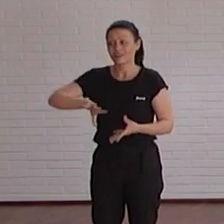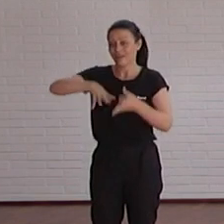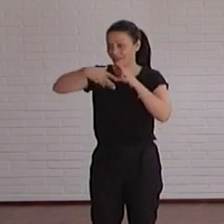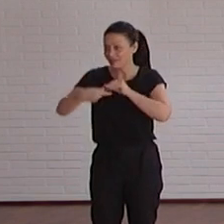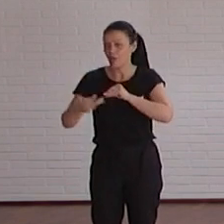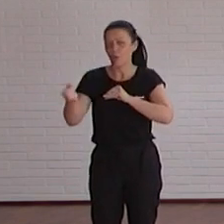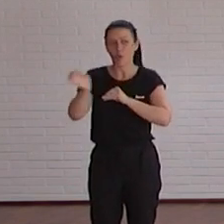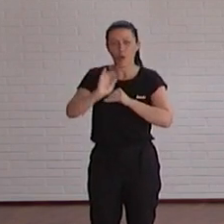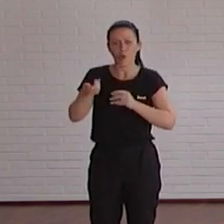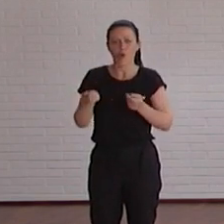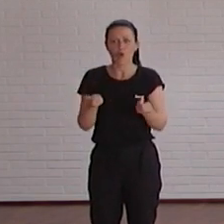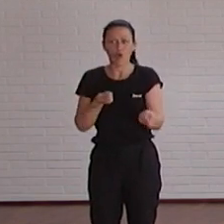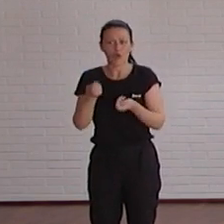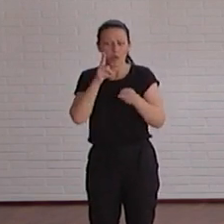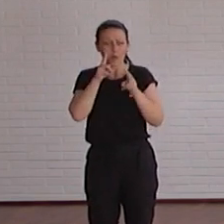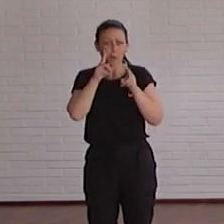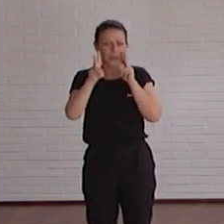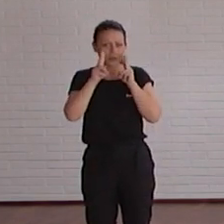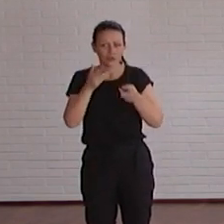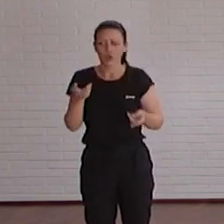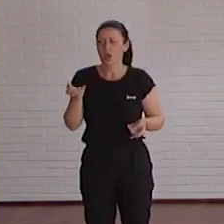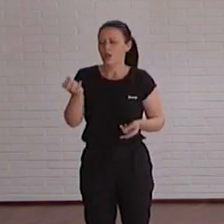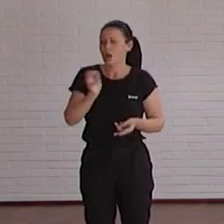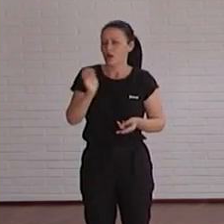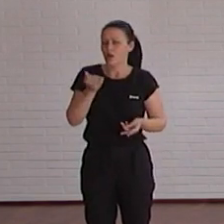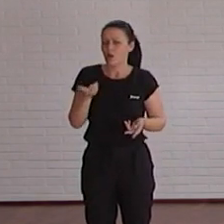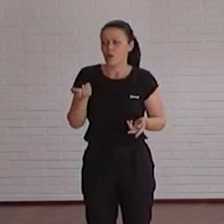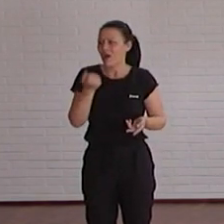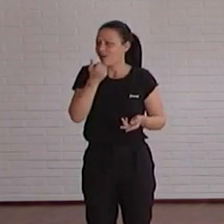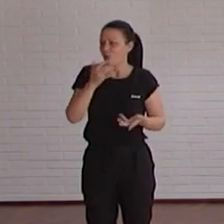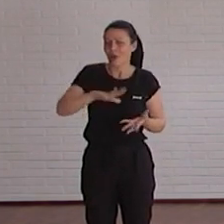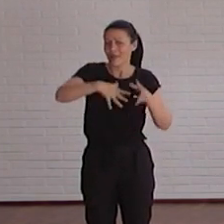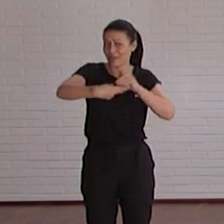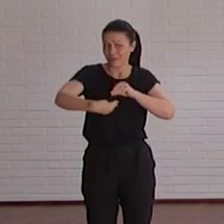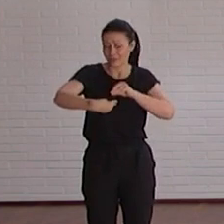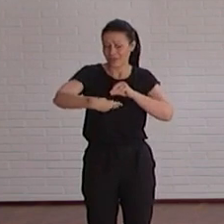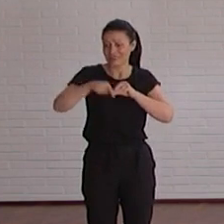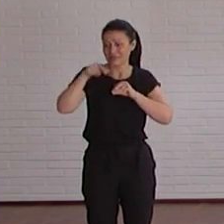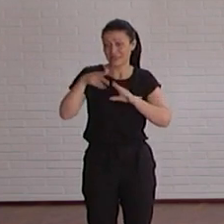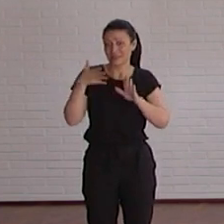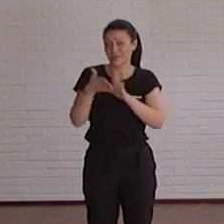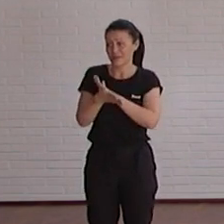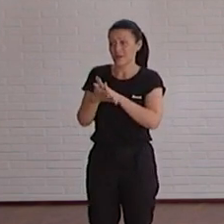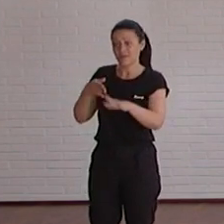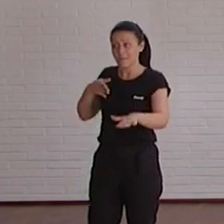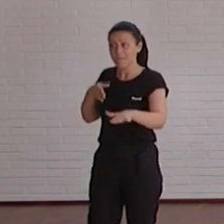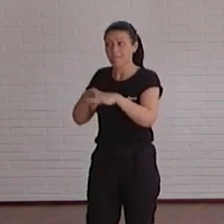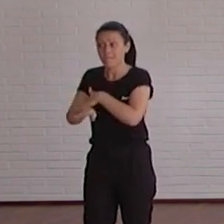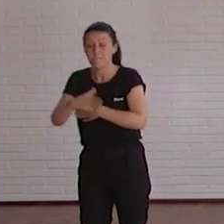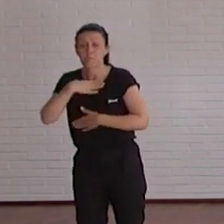algún tipo de control visual o bien algún hardware adaptado para poder navegar y